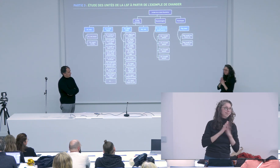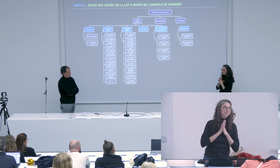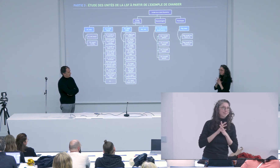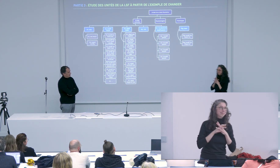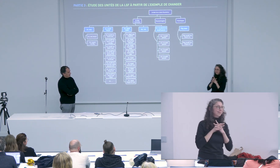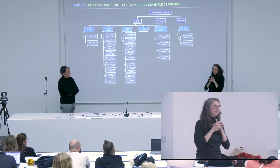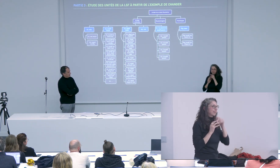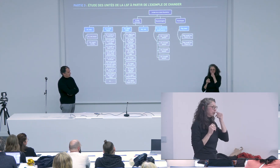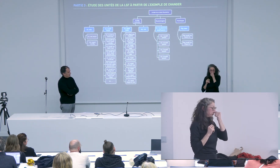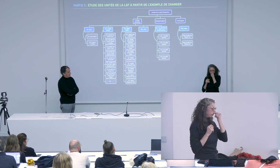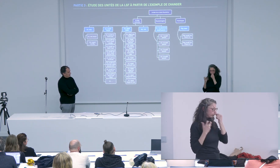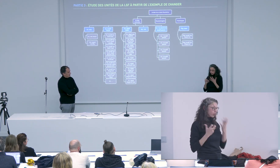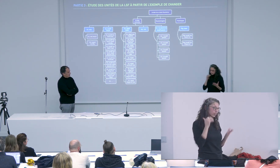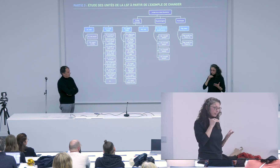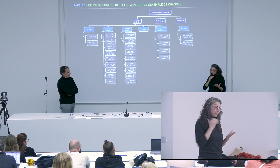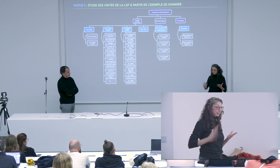patience et ça c'est mon défaut